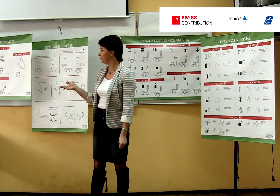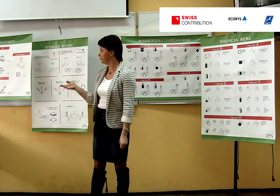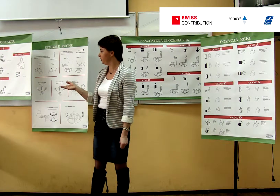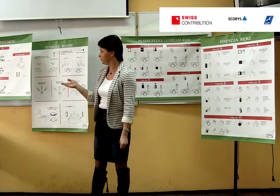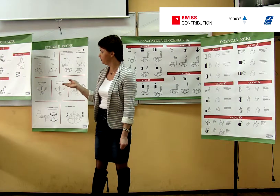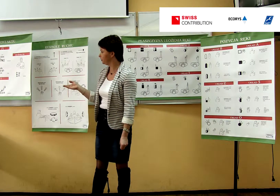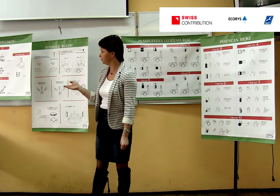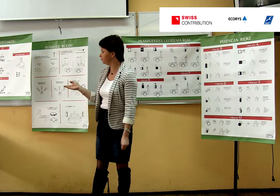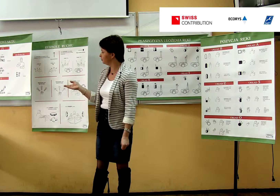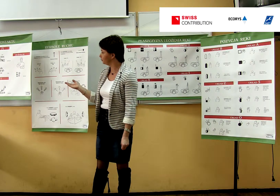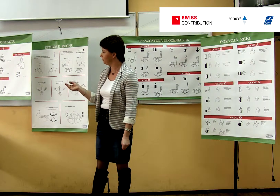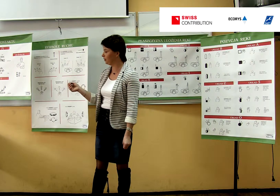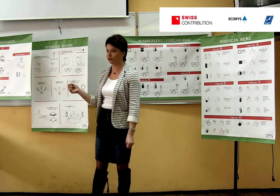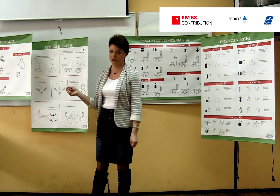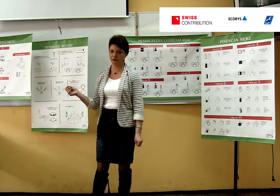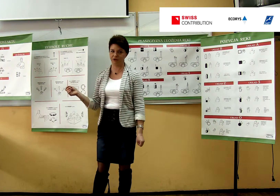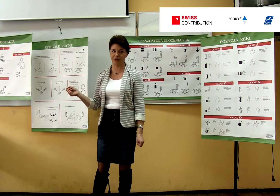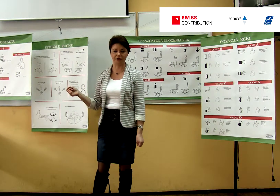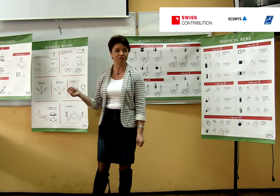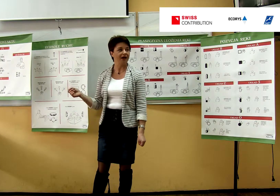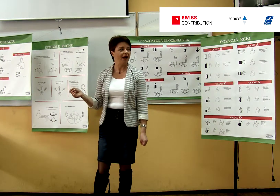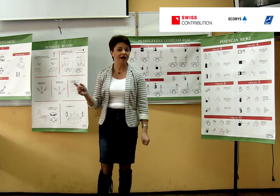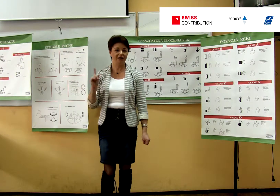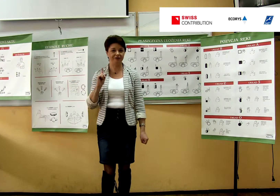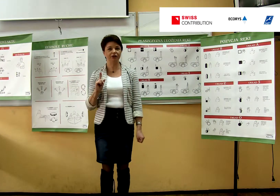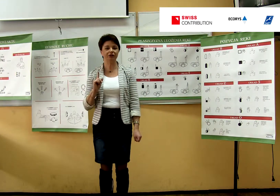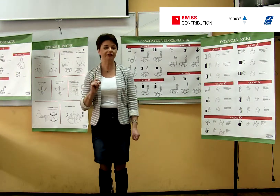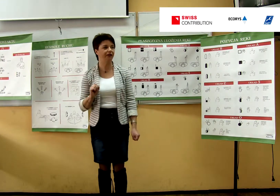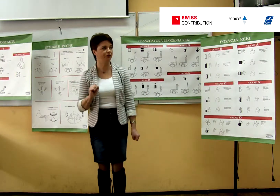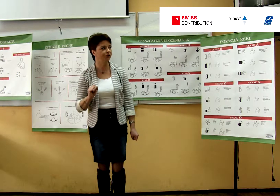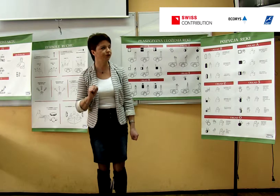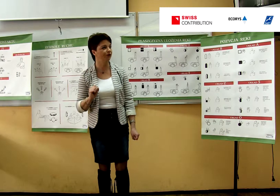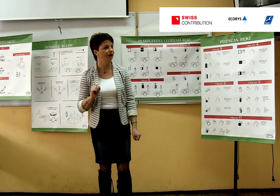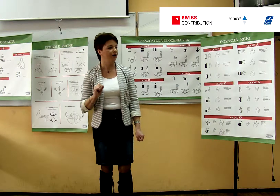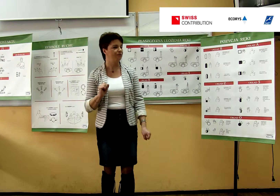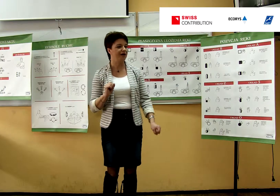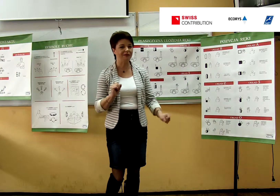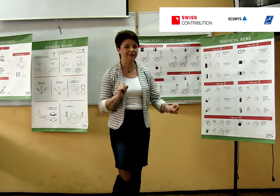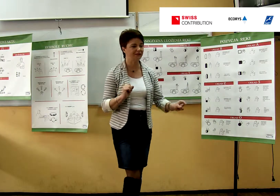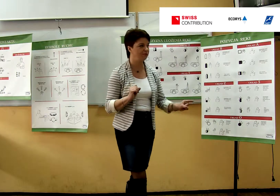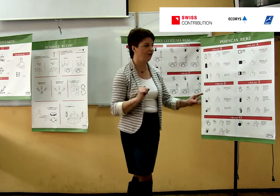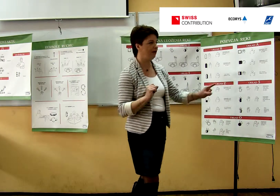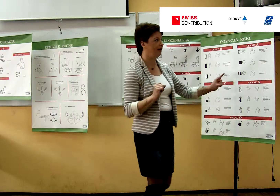mocniejsze, czy to jest muśnięcie, czy uderzenie. Ale najważniejsze w cywritingu mamy symbole